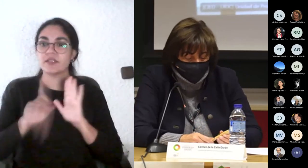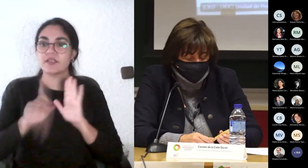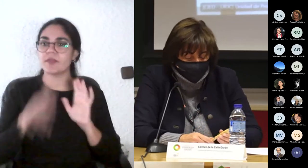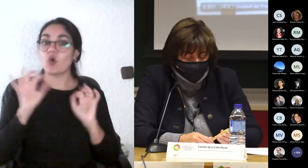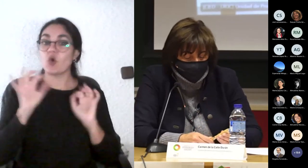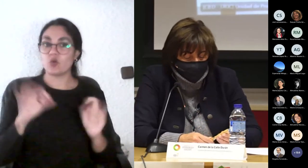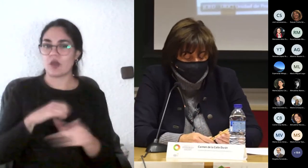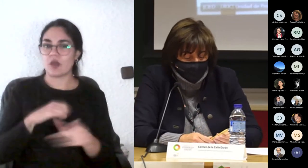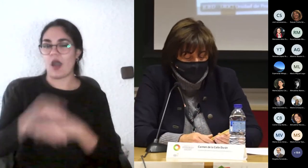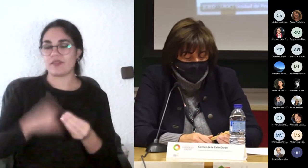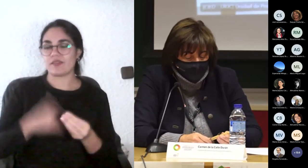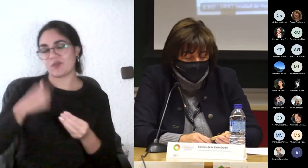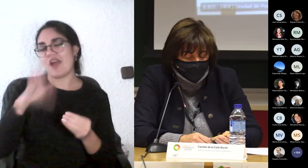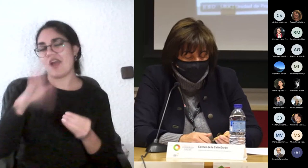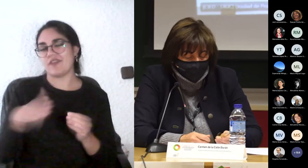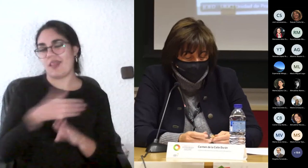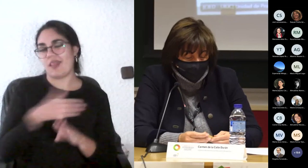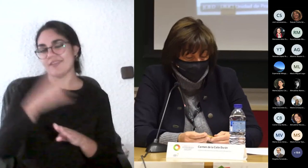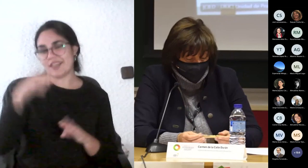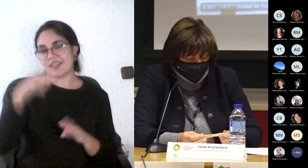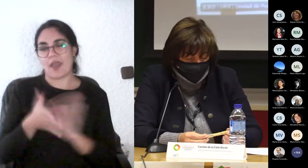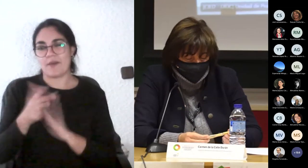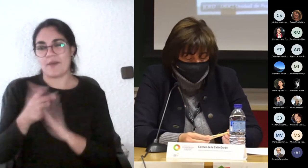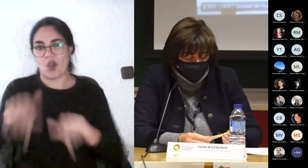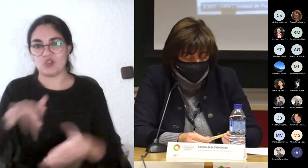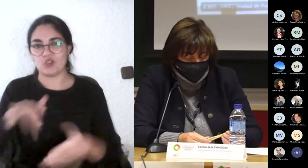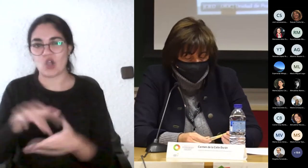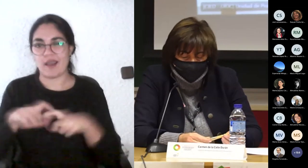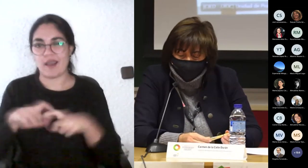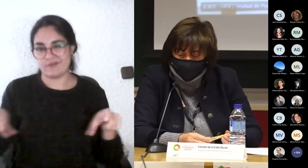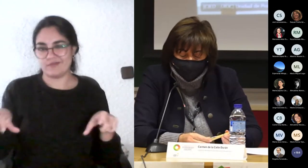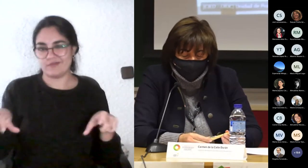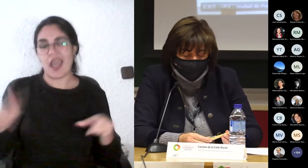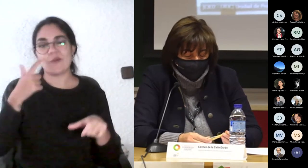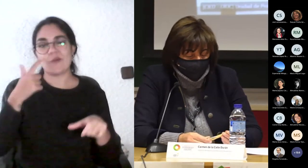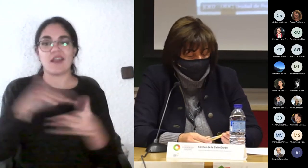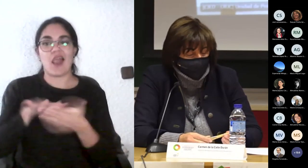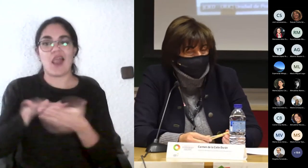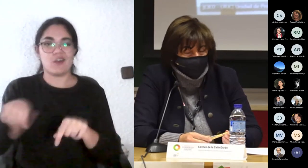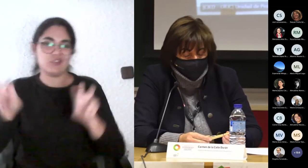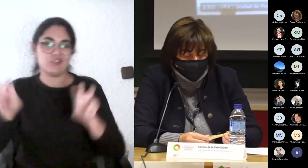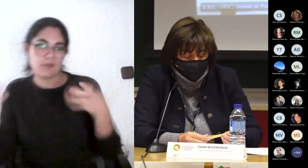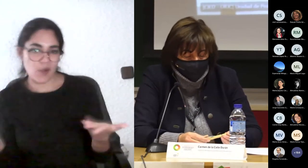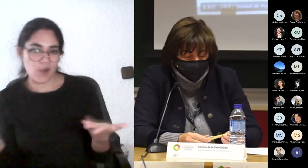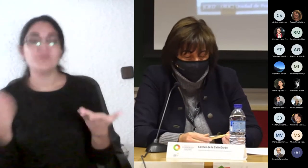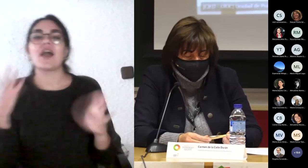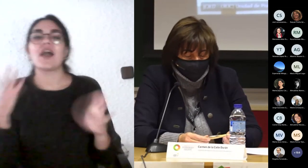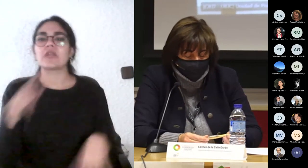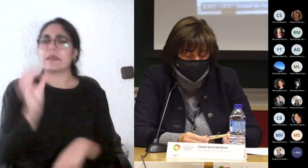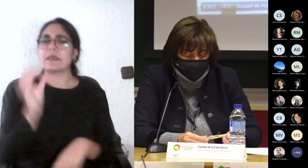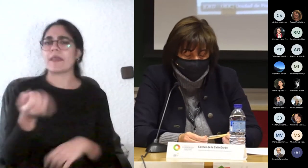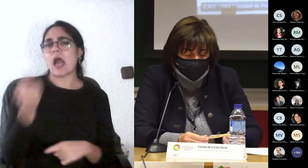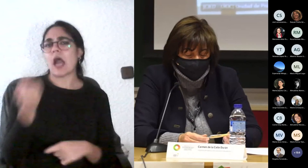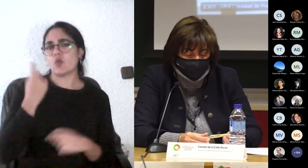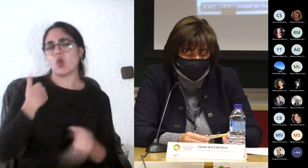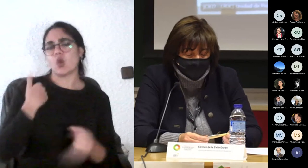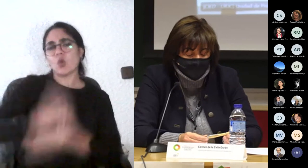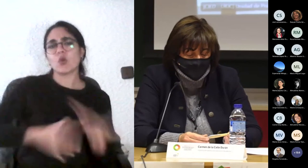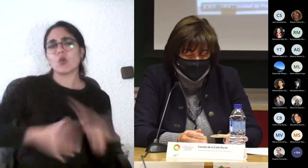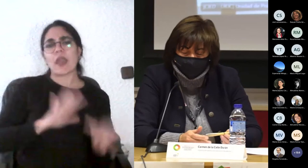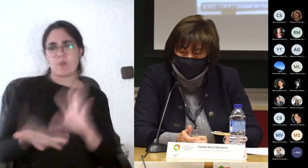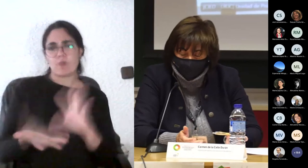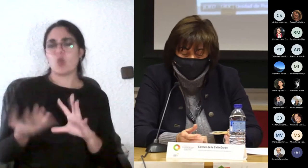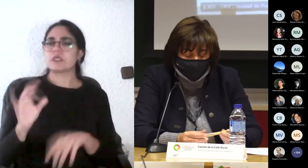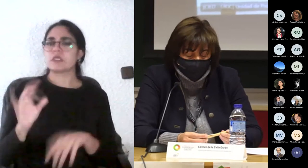la mesa redonda y quería ver que me encontraba porque a veces es verdad que los alumnos también van evolucionando y yo llevo muchos años en la universidad